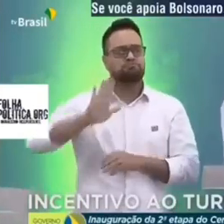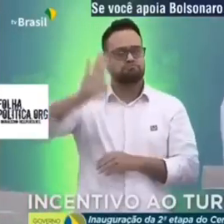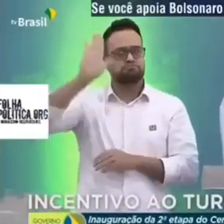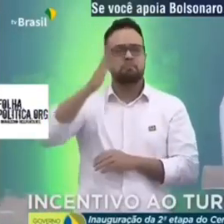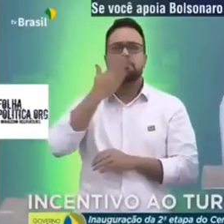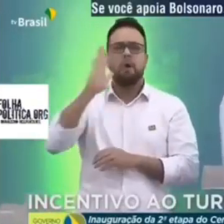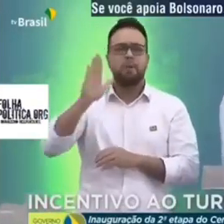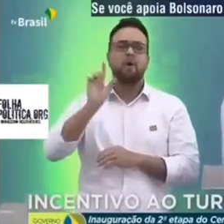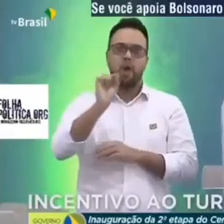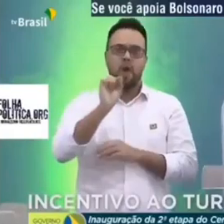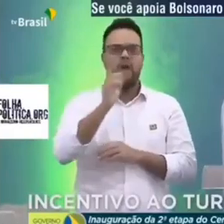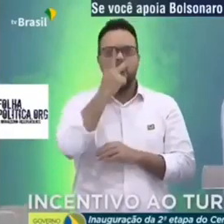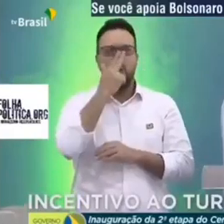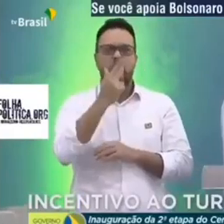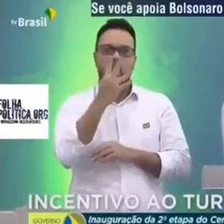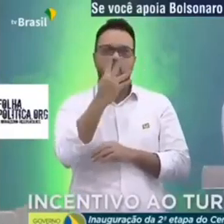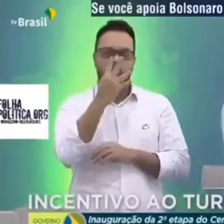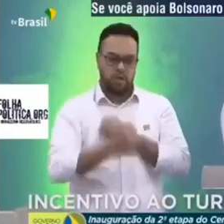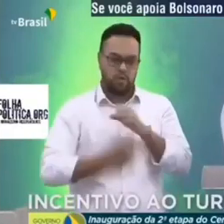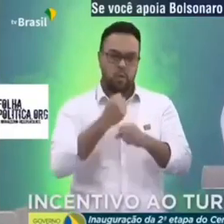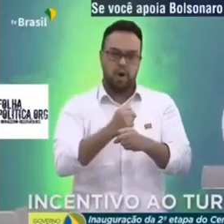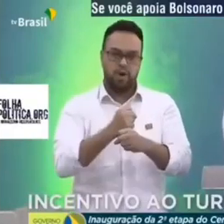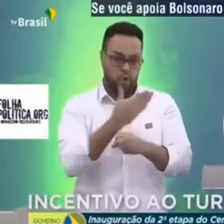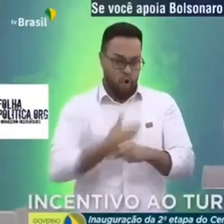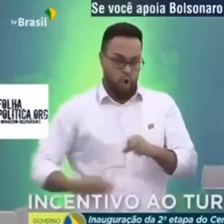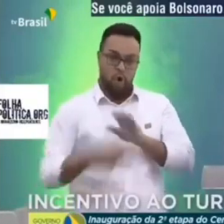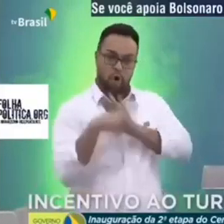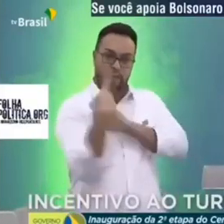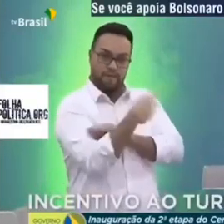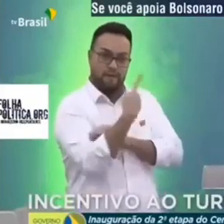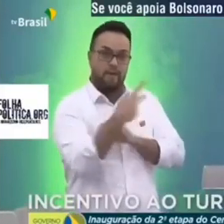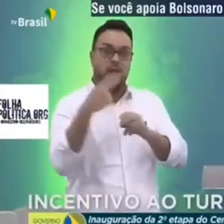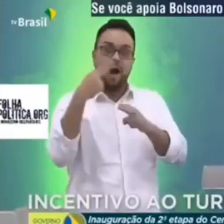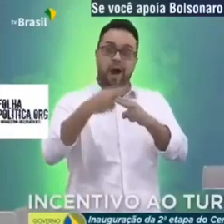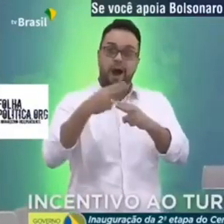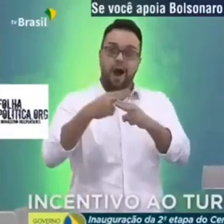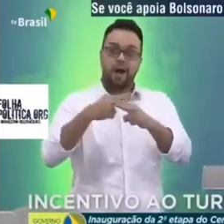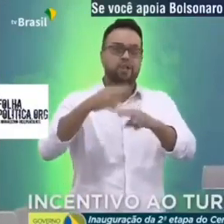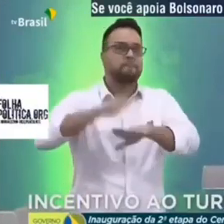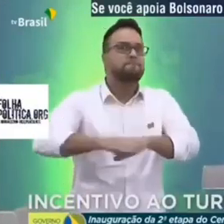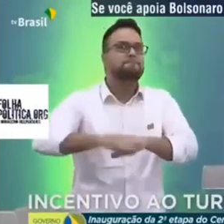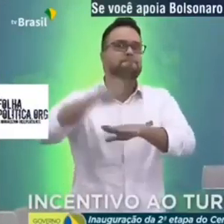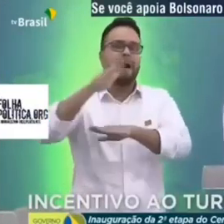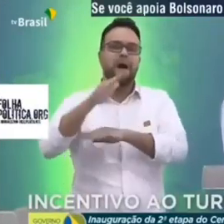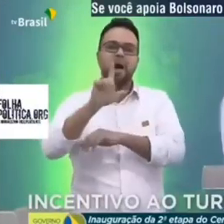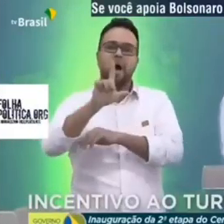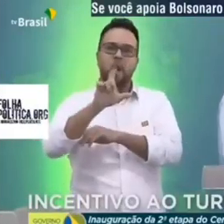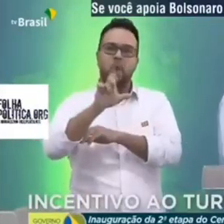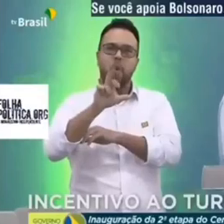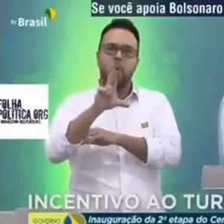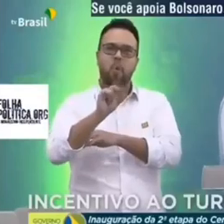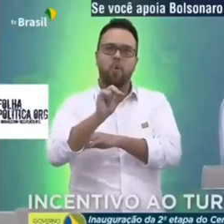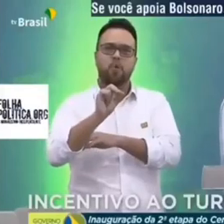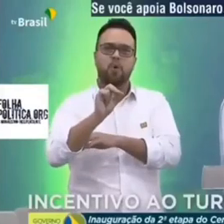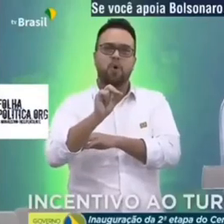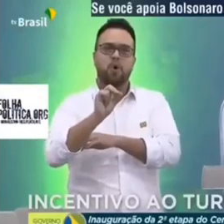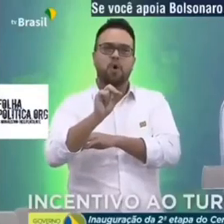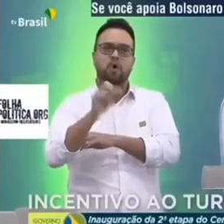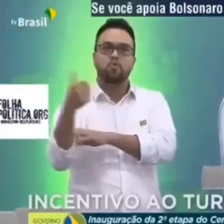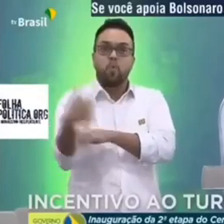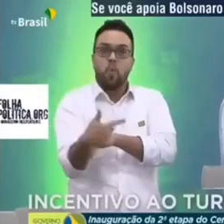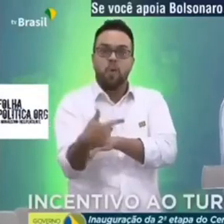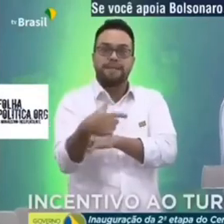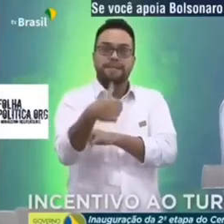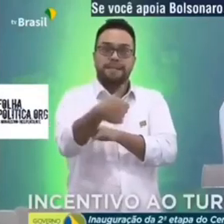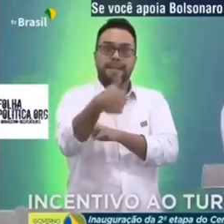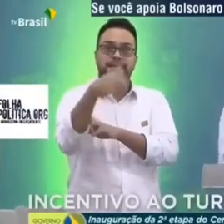acho, presidente, que nos quatro anos do seu governo a Caixa vai ter mais lucro do que nos 158 anos